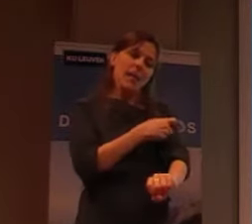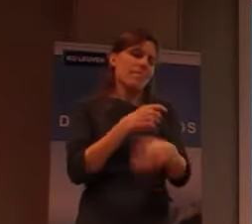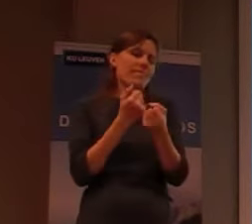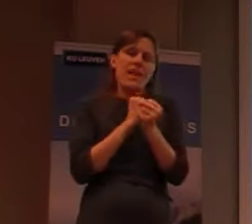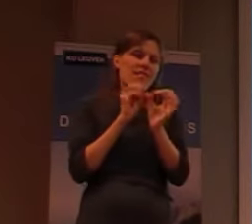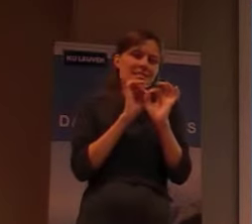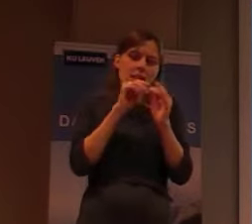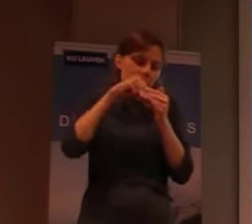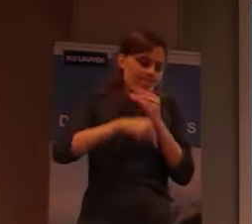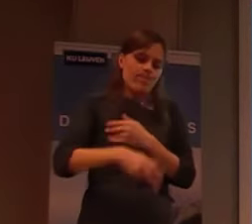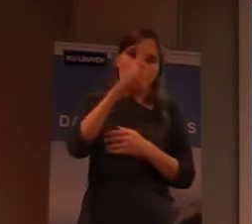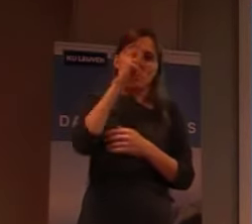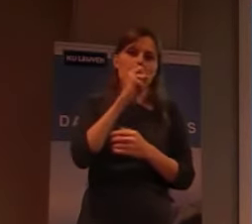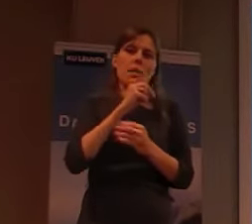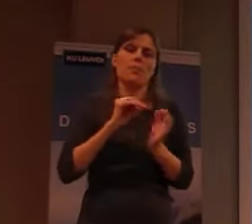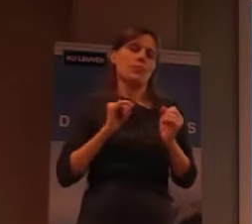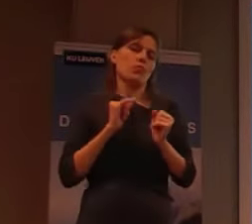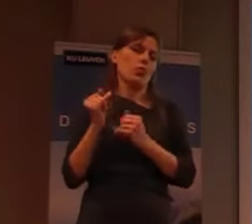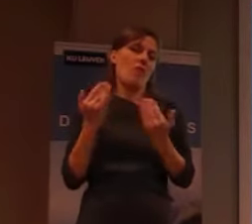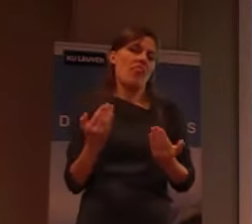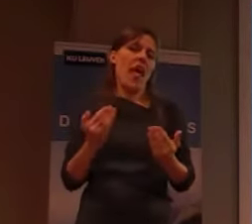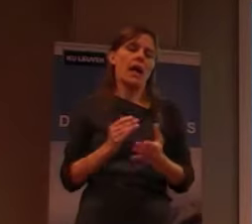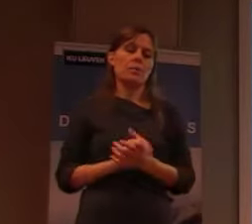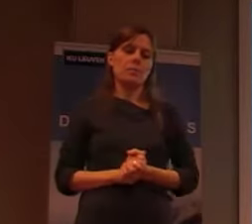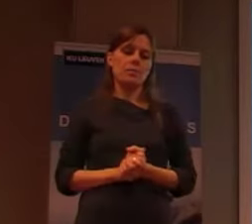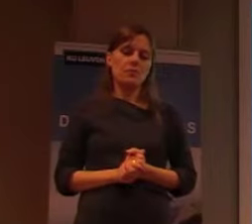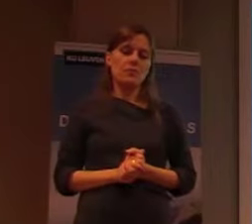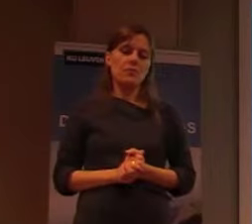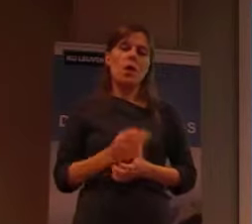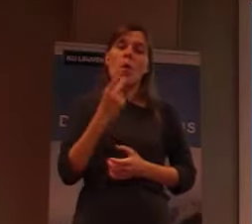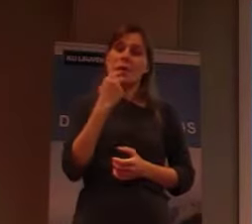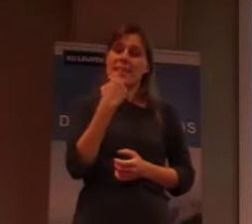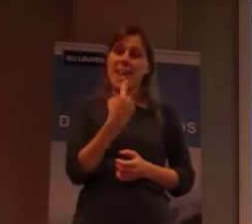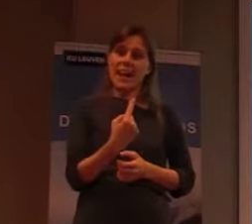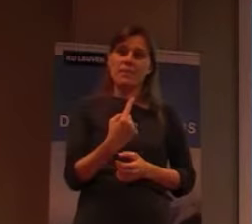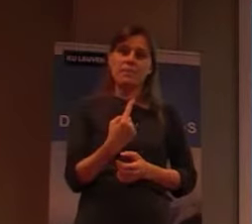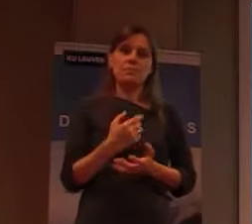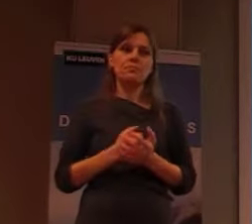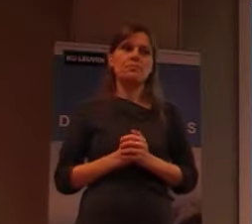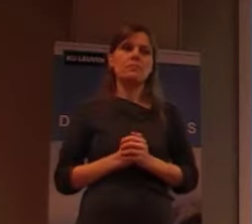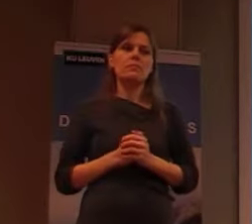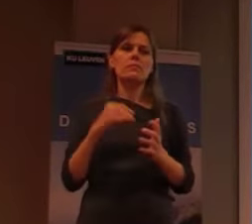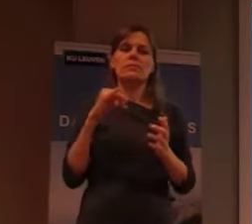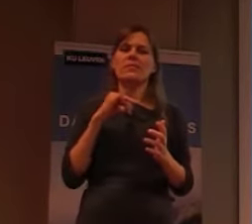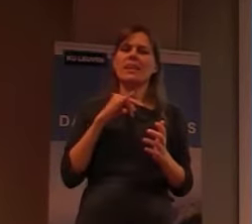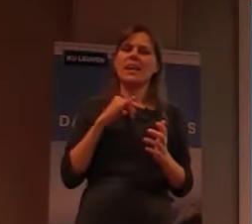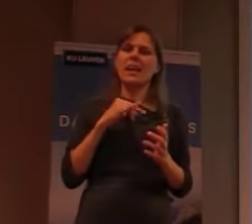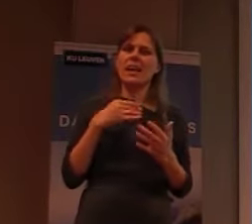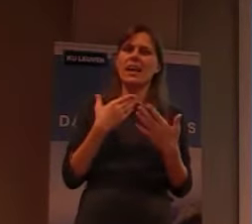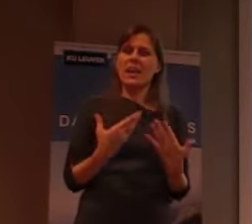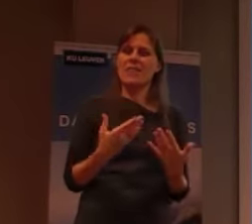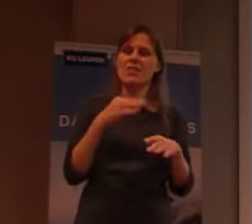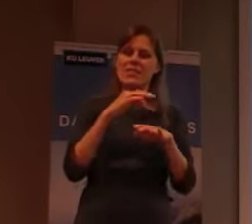begrepen. Ik wil eigenlijk, zeggen, dat we hier, met een fenomeen, te maken hebben, dat niet goed gekend is,